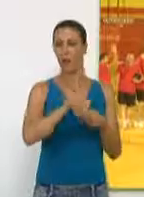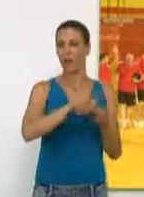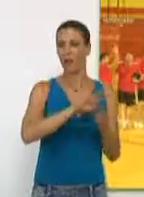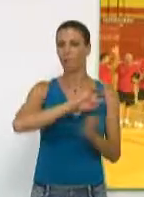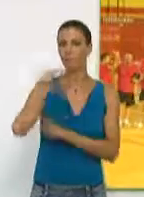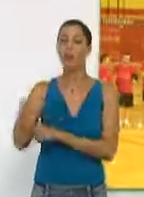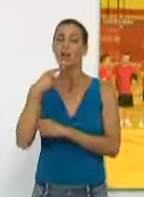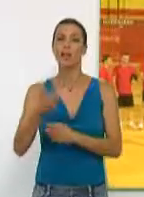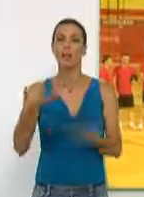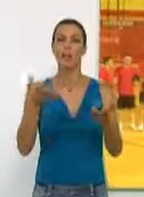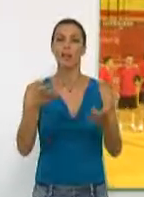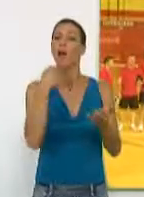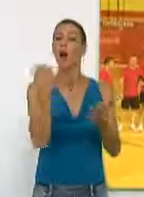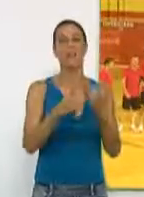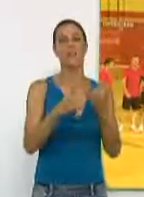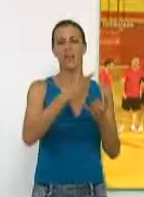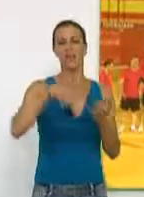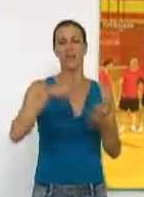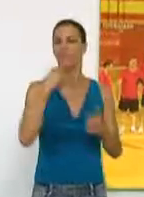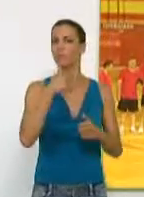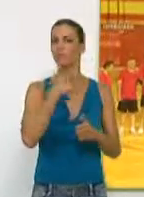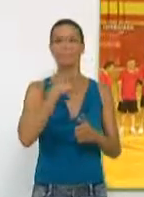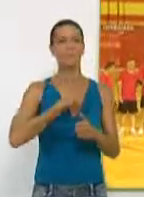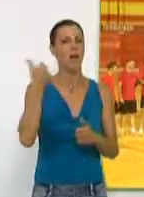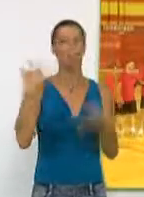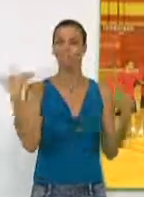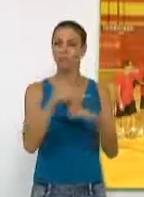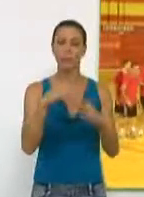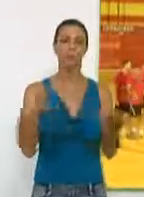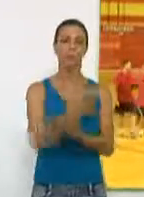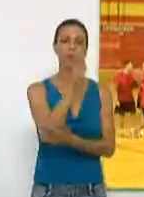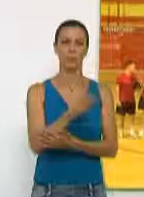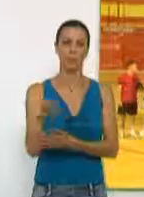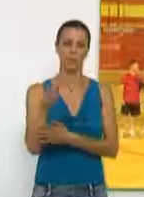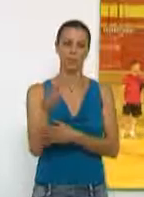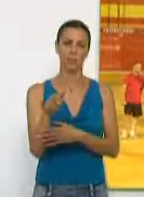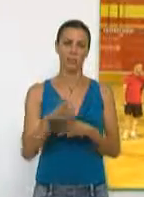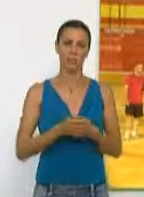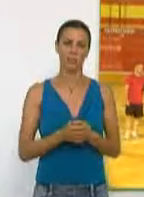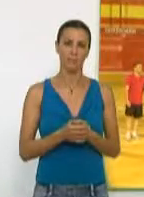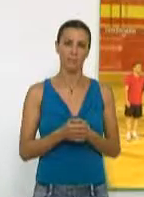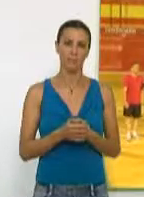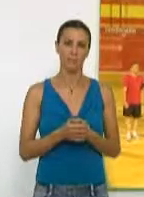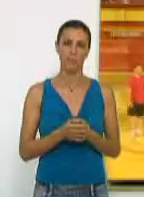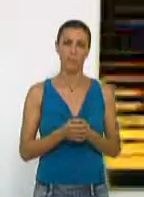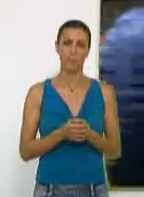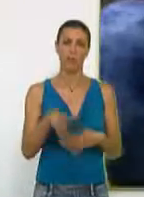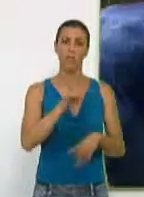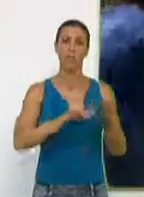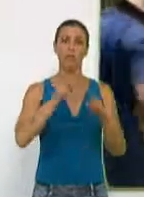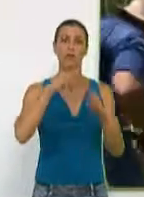pruebas, el agua y la dificultad hizo el resto y provocó las risas de todos los asistentes. La